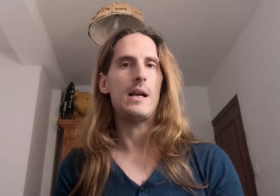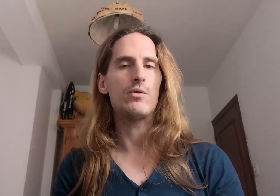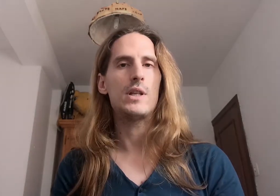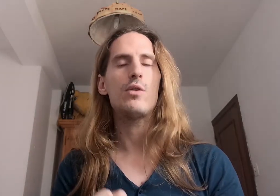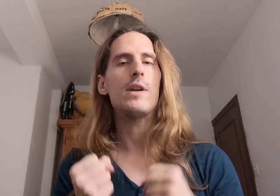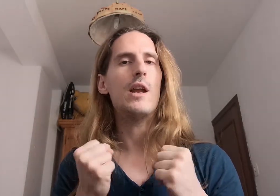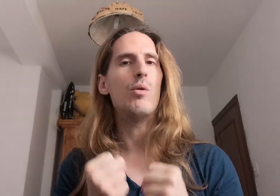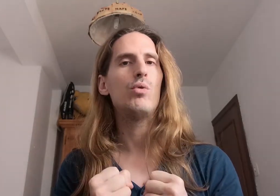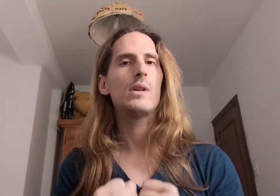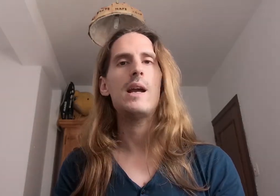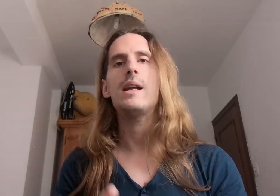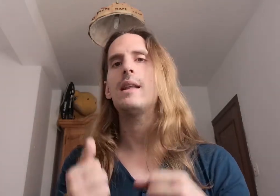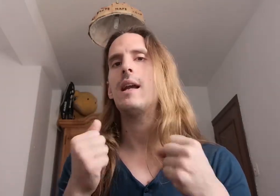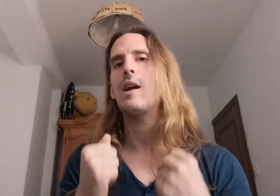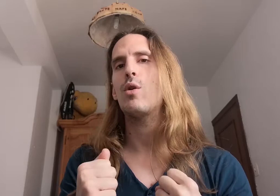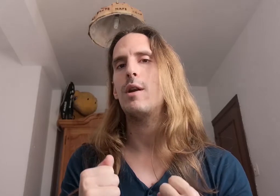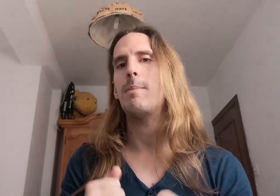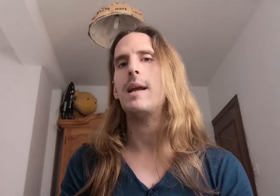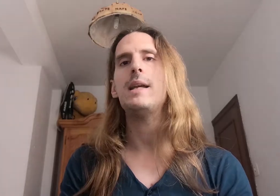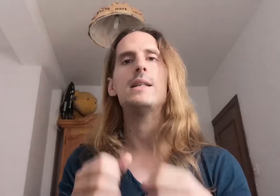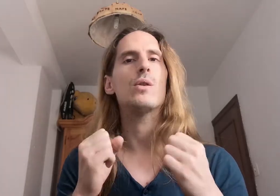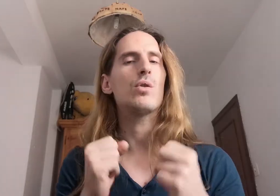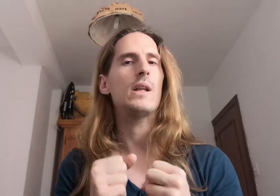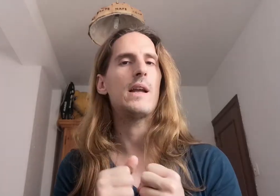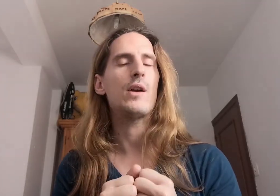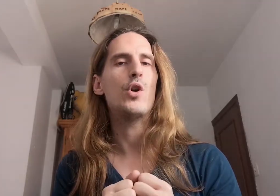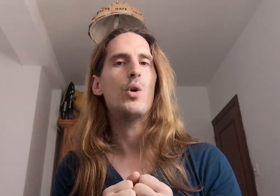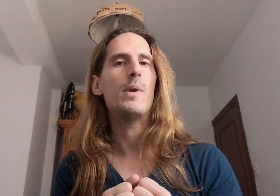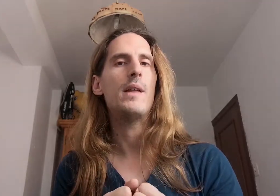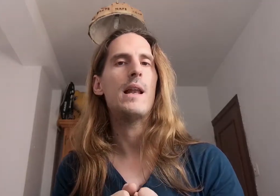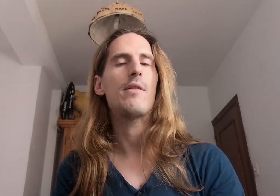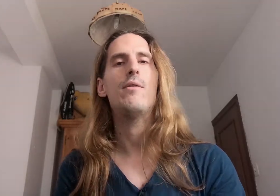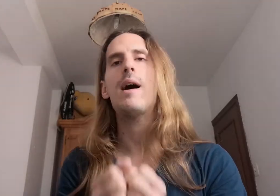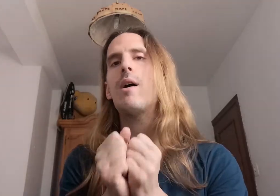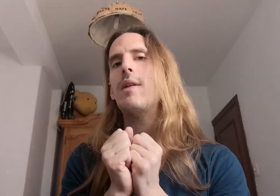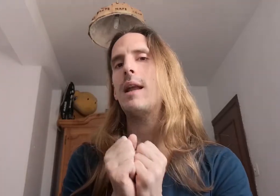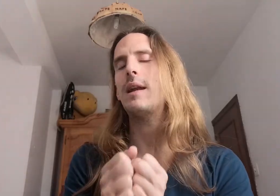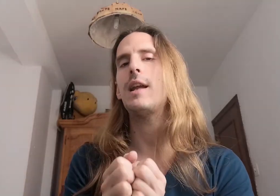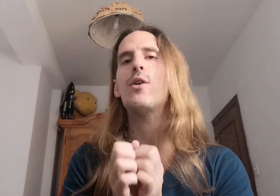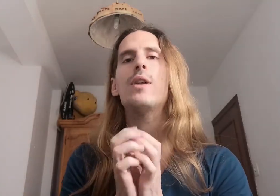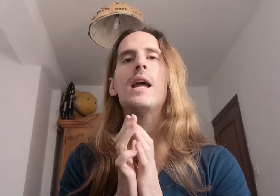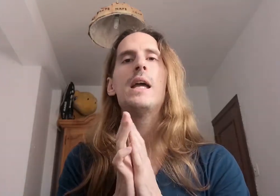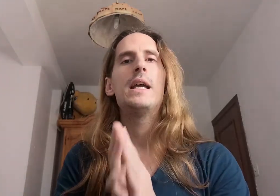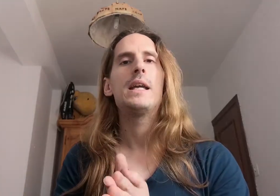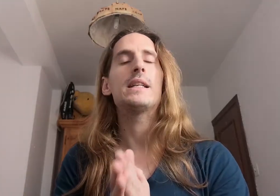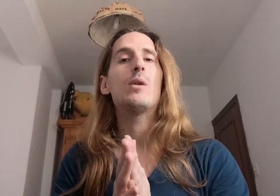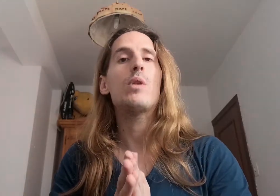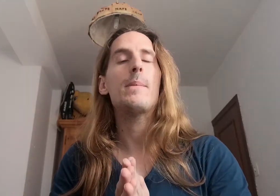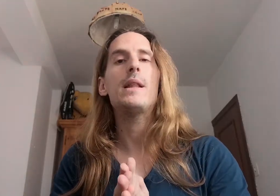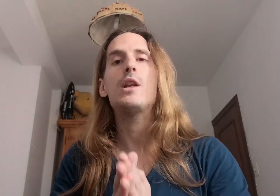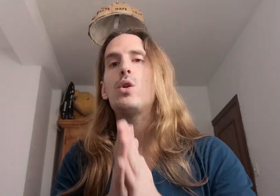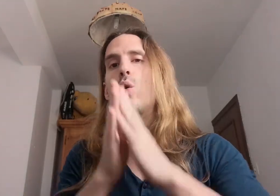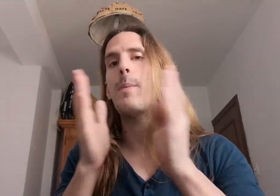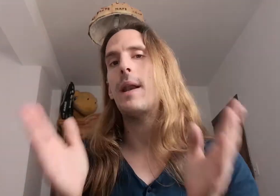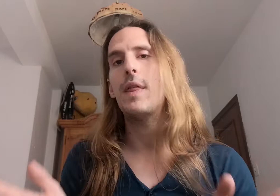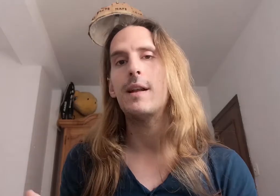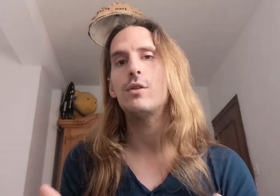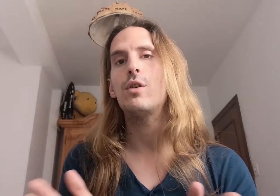aconsejo de que lo busques te quedes con el país o que te quedes con el nombre de la ciudad o de la región que seguramente no aparecerán todos